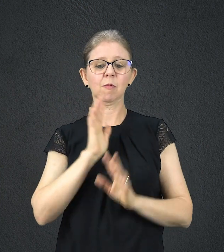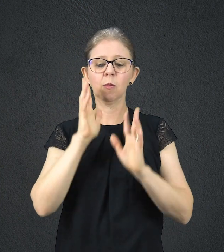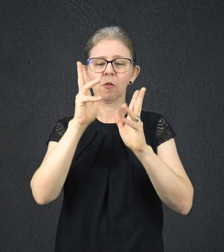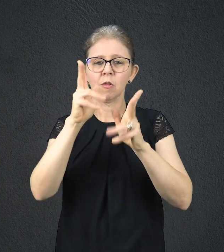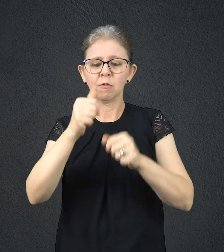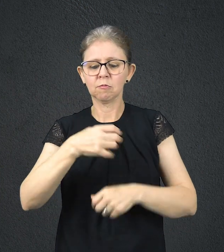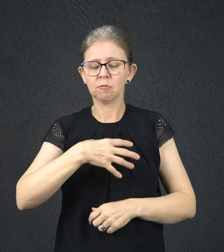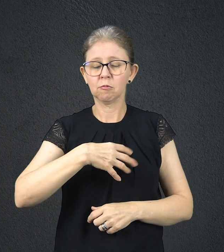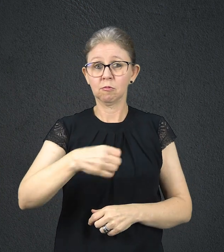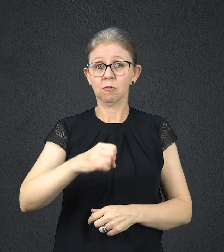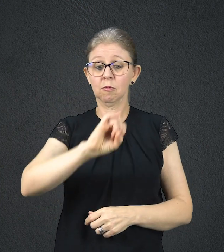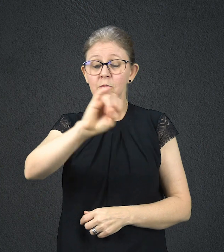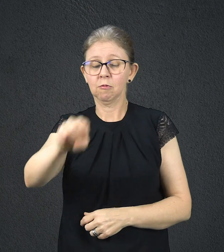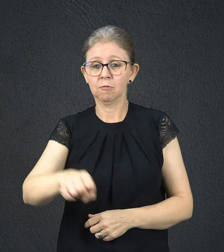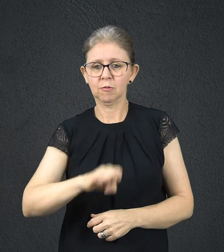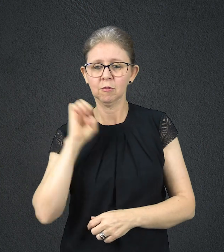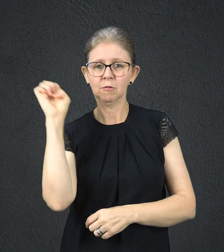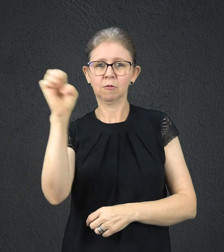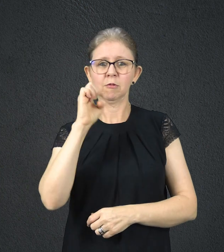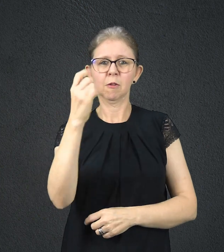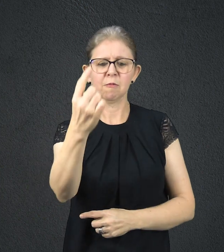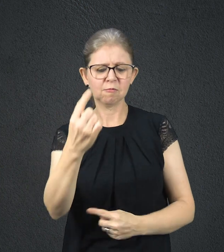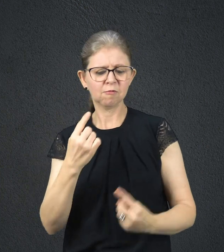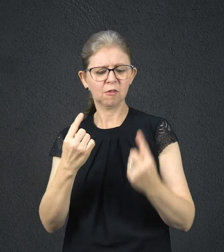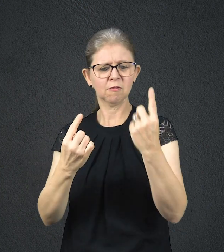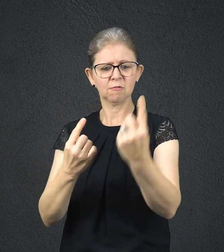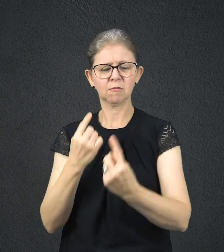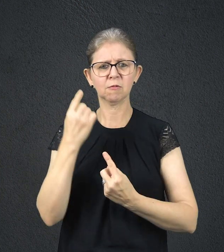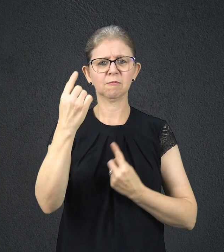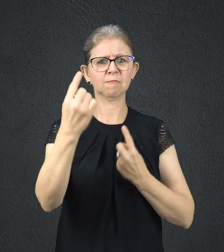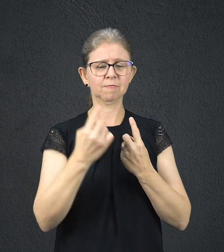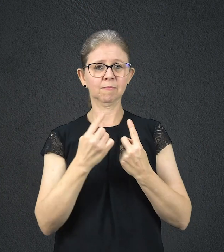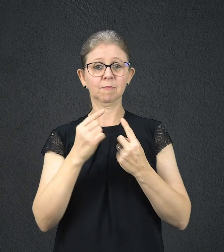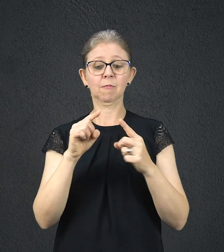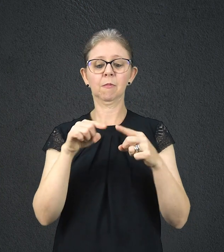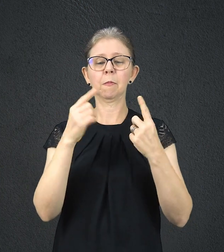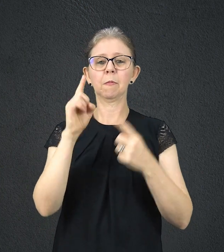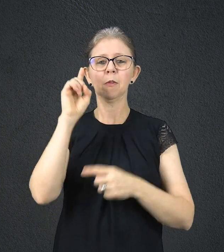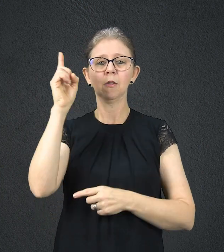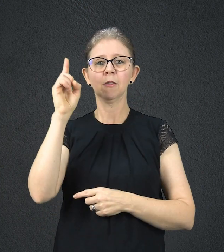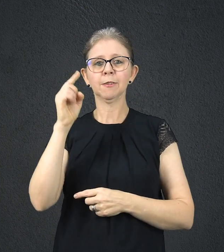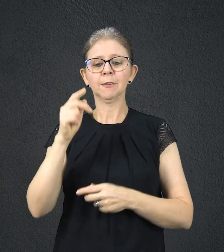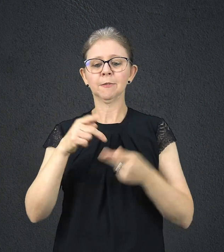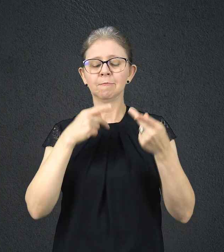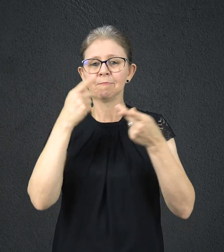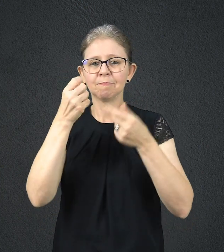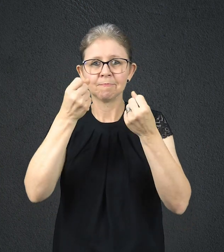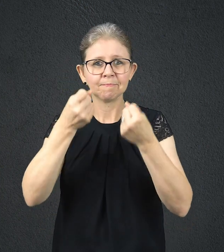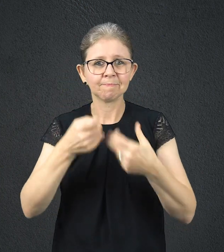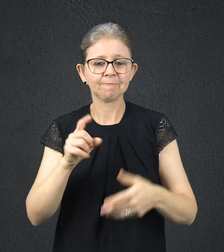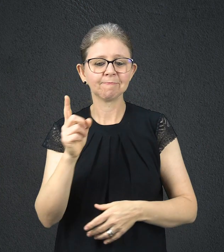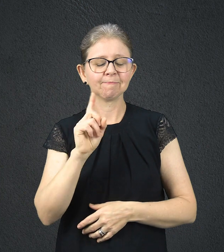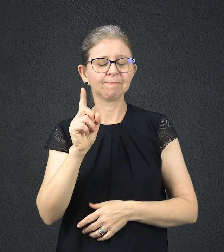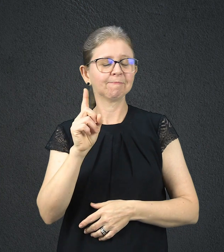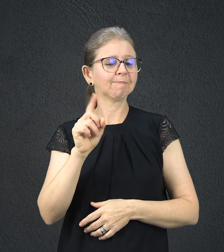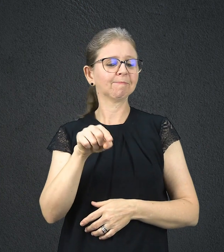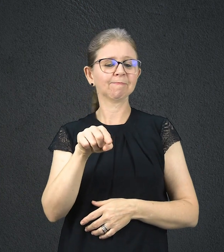disse que nenhum deles substituiria Saúl. Diante disso, Samuel perguntou a Jessé se todos os seus filhos